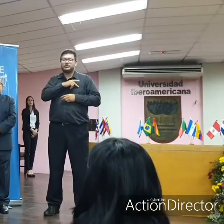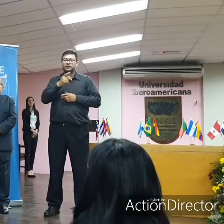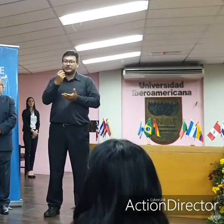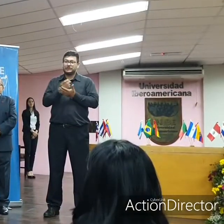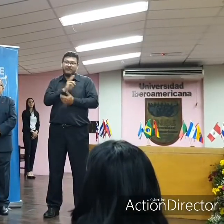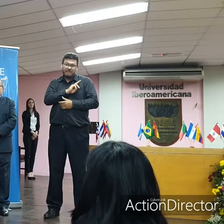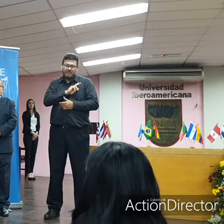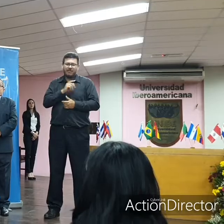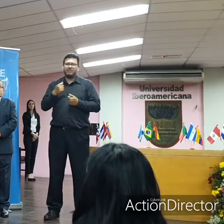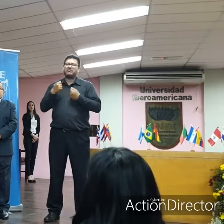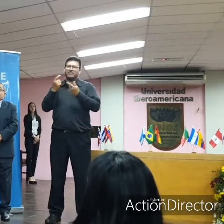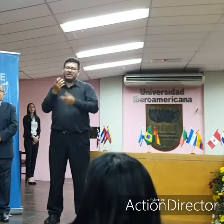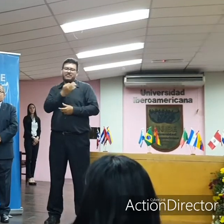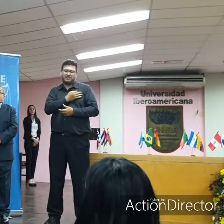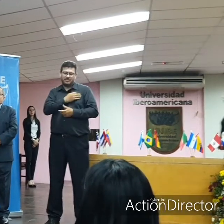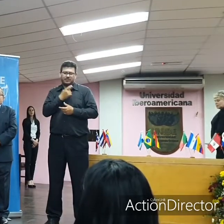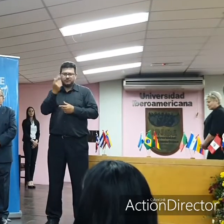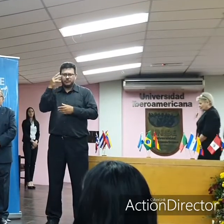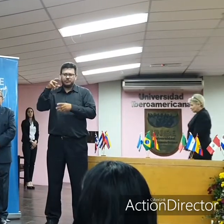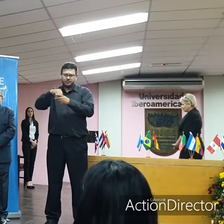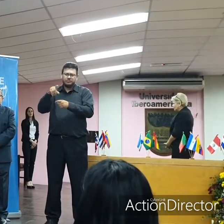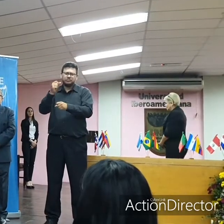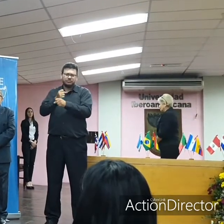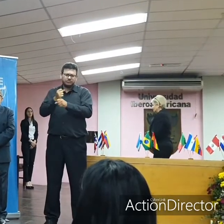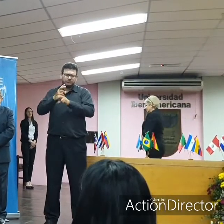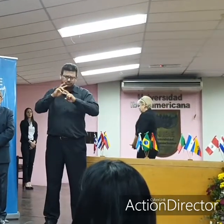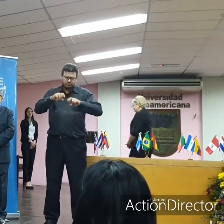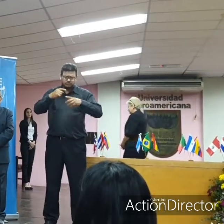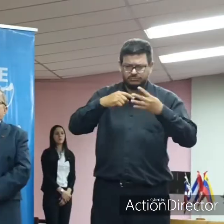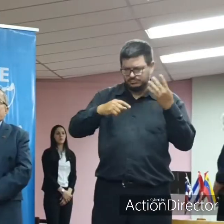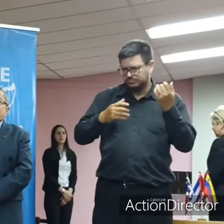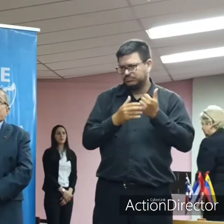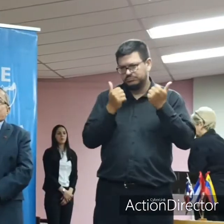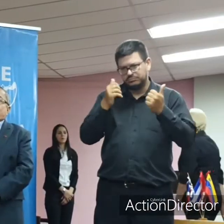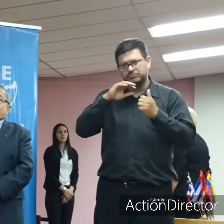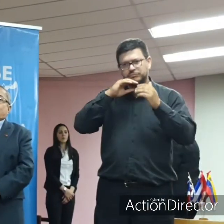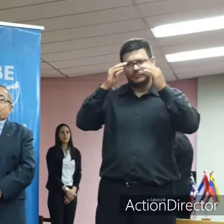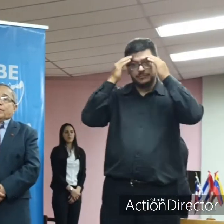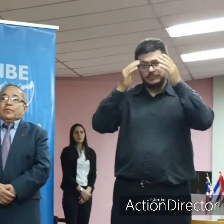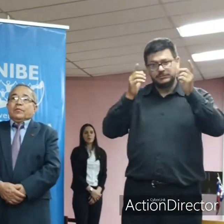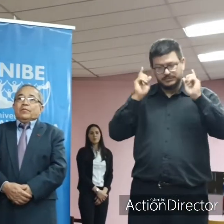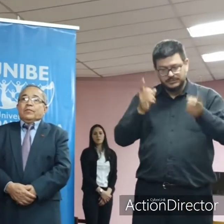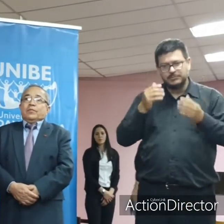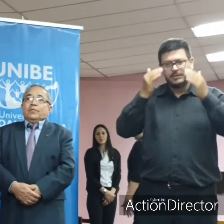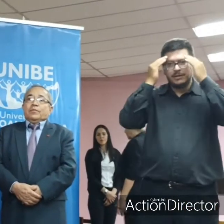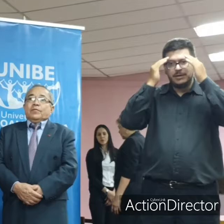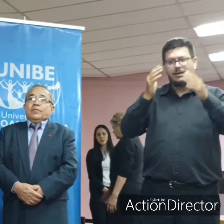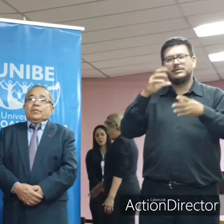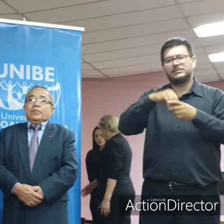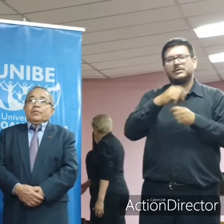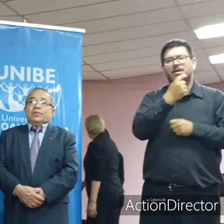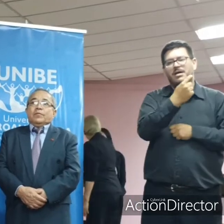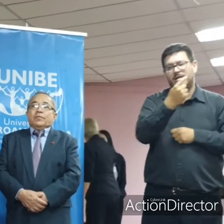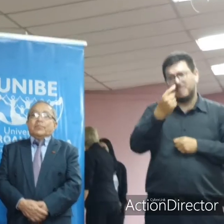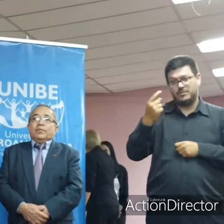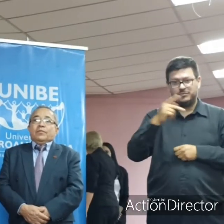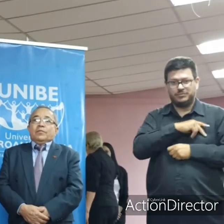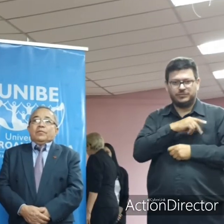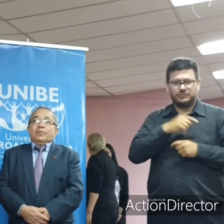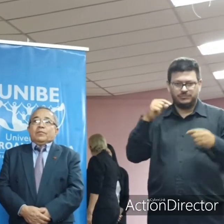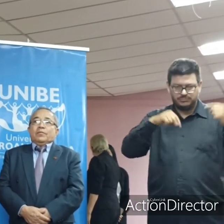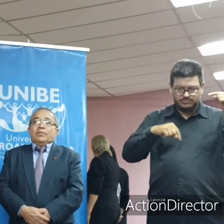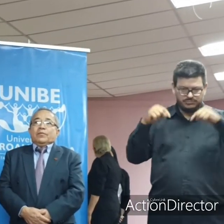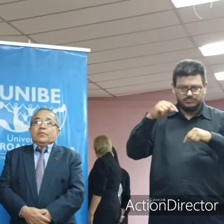y a su labor y trayectoria es algo muy importante desde ya agradezco también la presencia de cada uno de ustedes